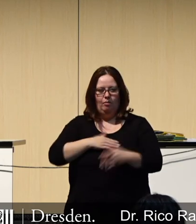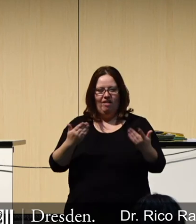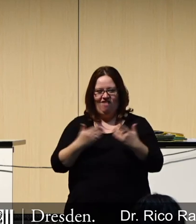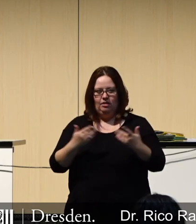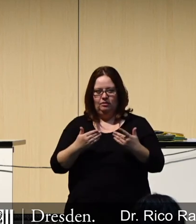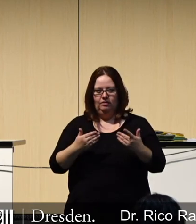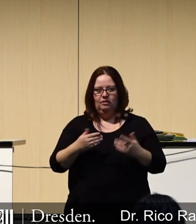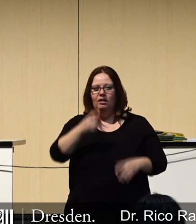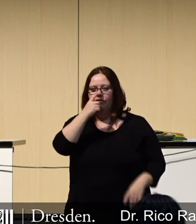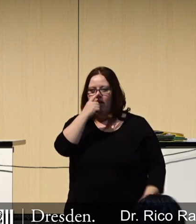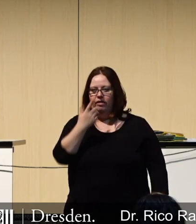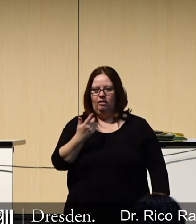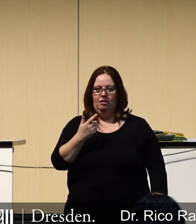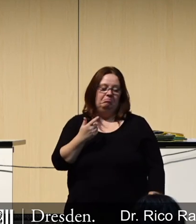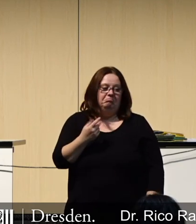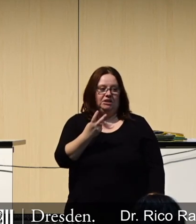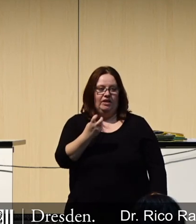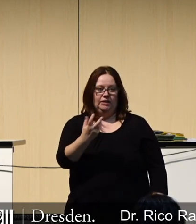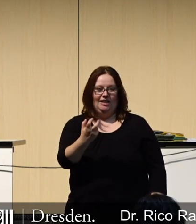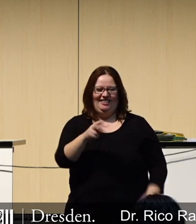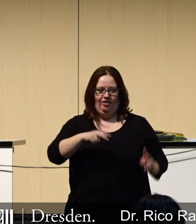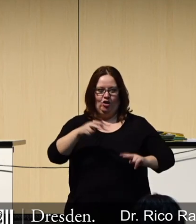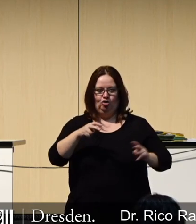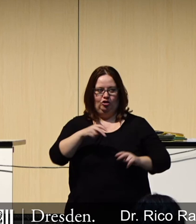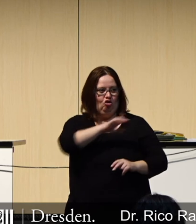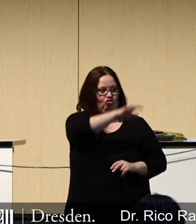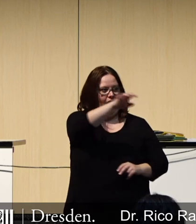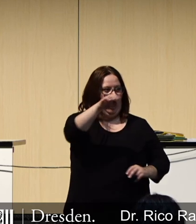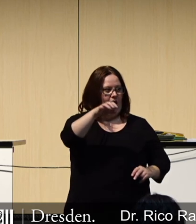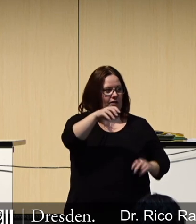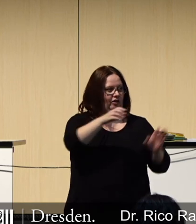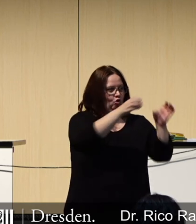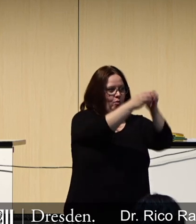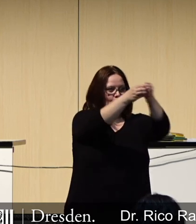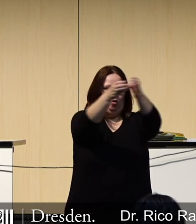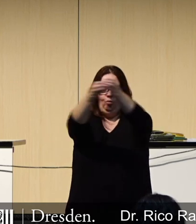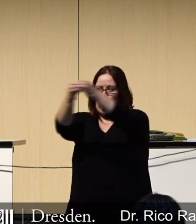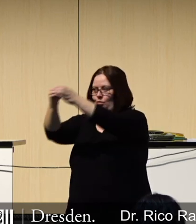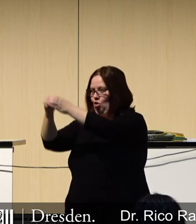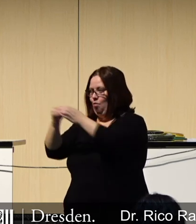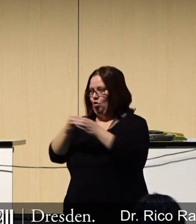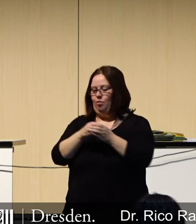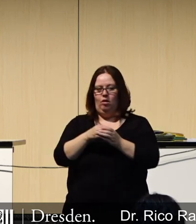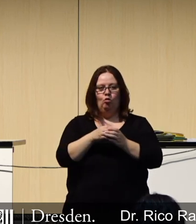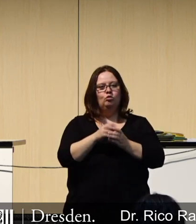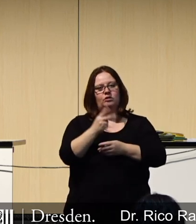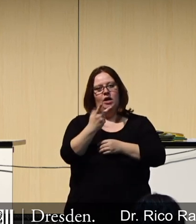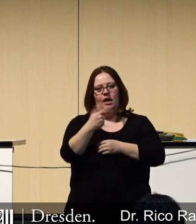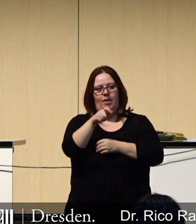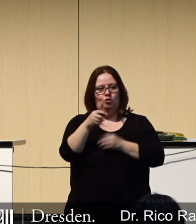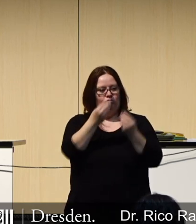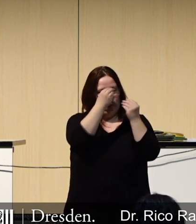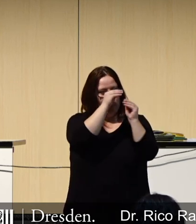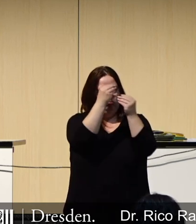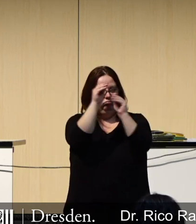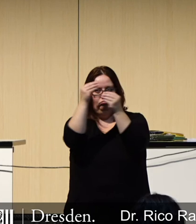wäre, wenn sich in 20, 30 verschiedenen Stellen hier im Raum kleine Gruppen bilden würden und die teilen jeweils nur 2, 3 Personen mit,